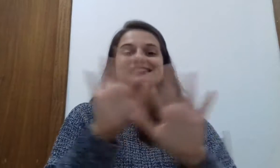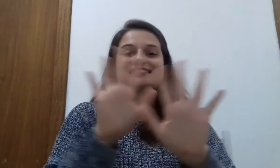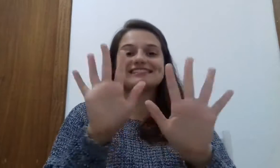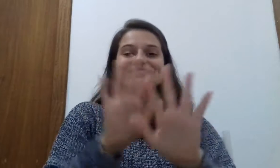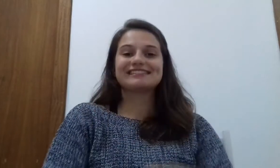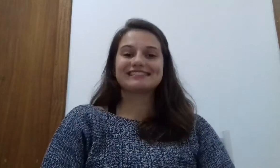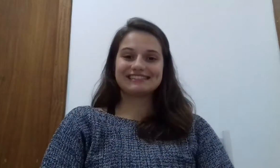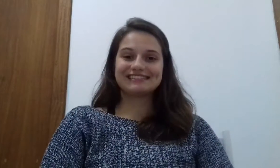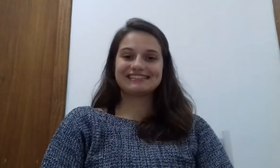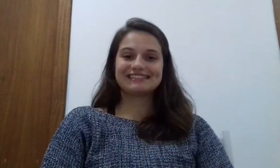Abraços!